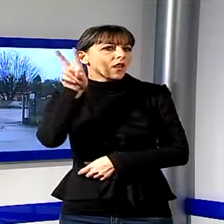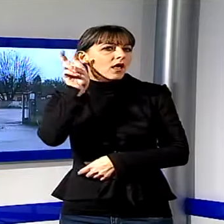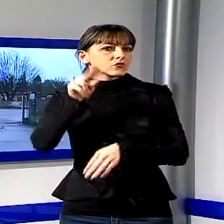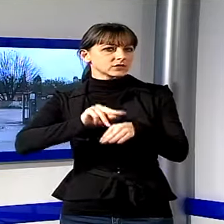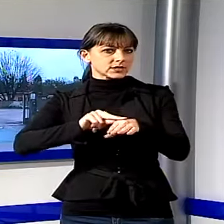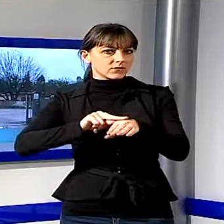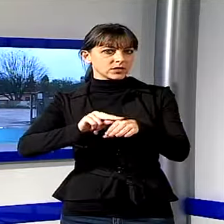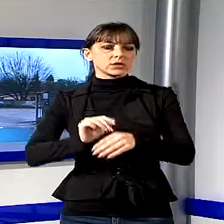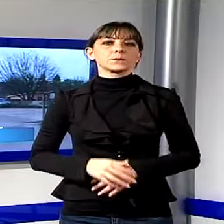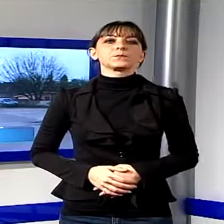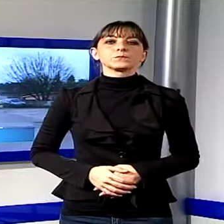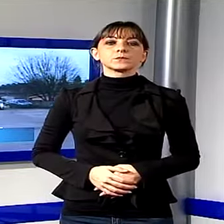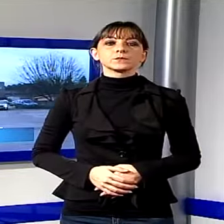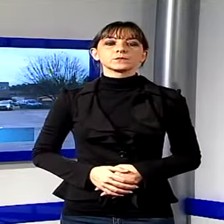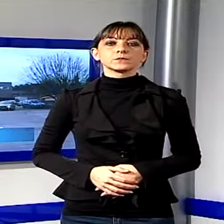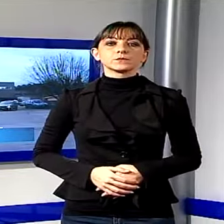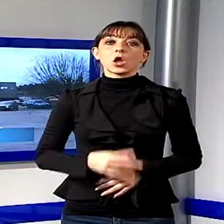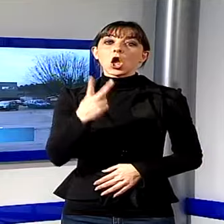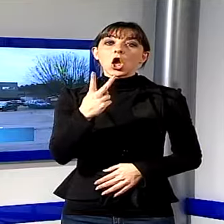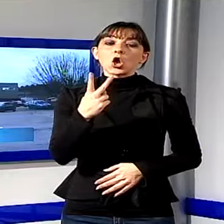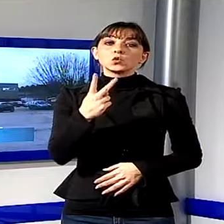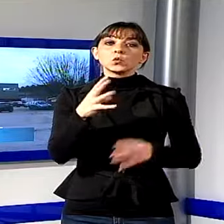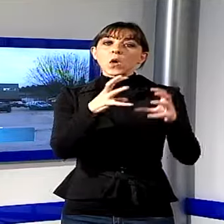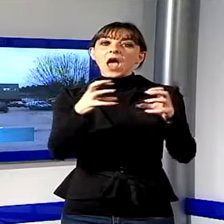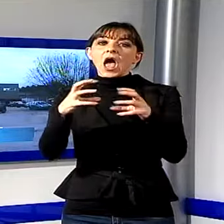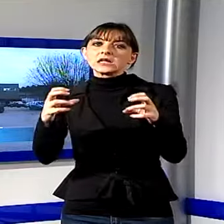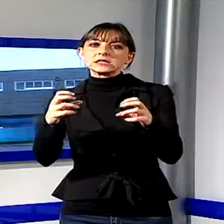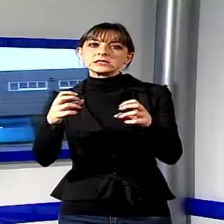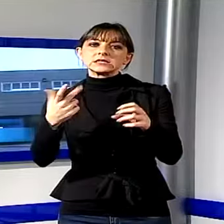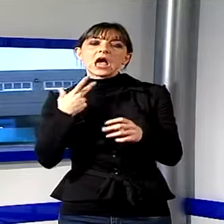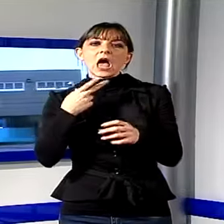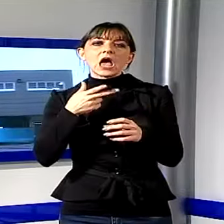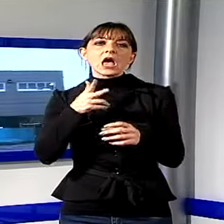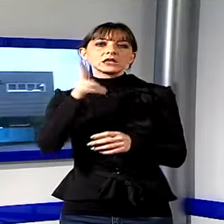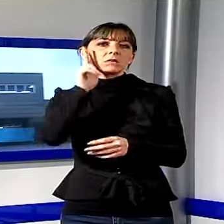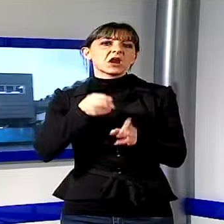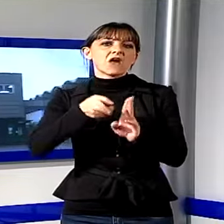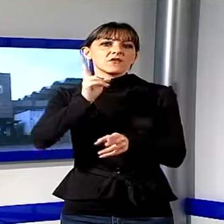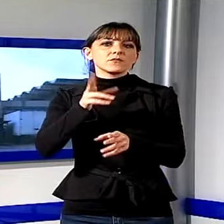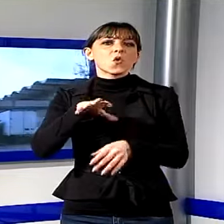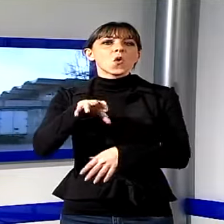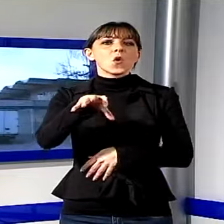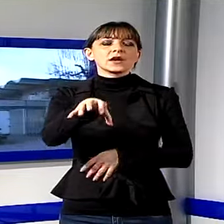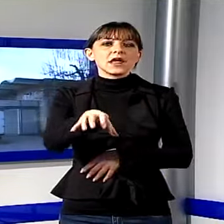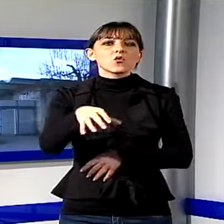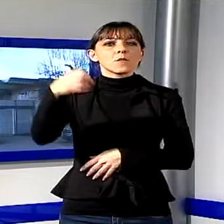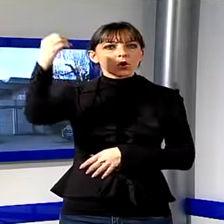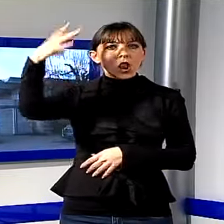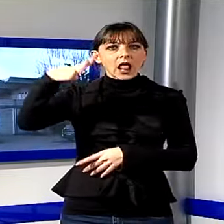Sono lucchesi le due aziende più efficienti in Italia nel recupero di lampade e neon. Si tratta di 3F